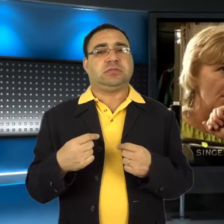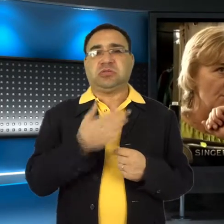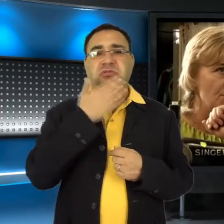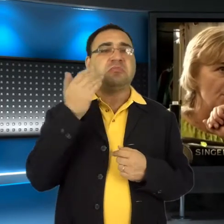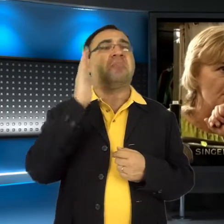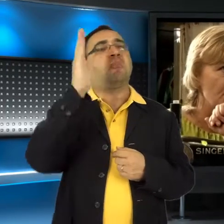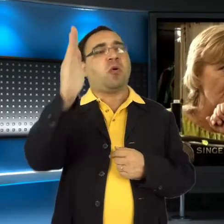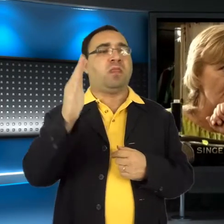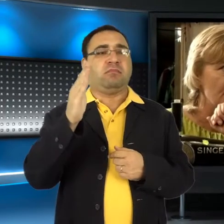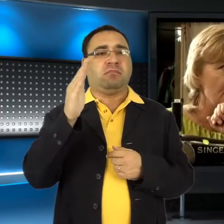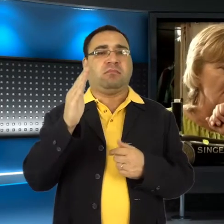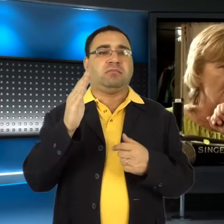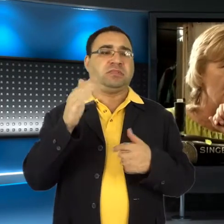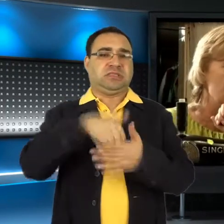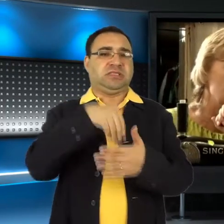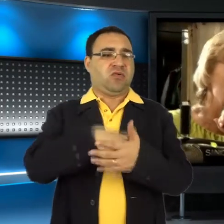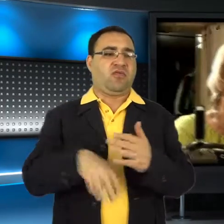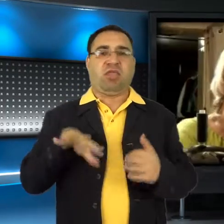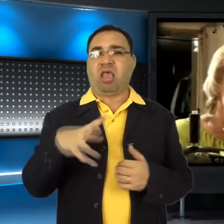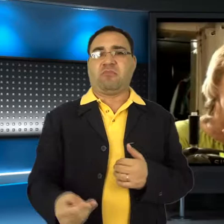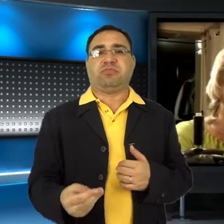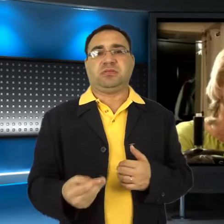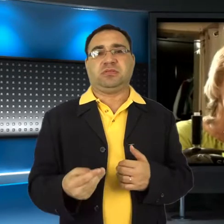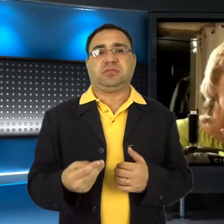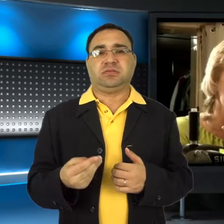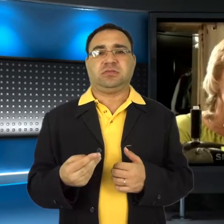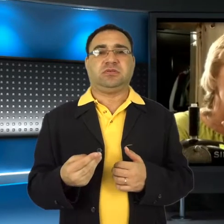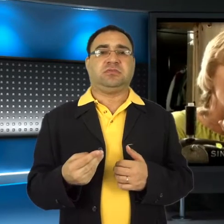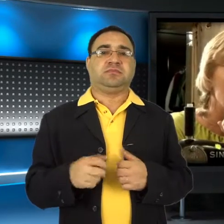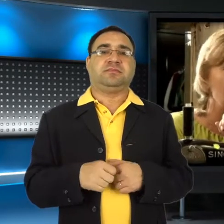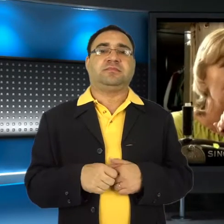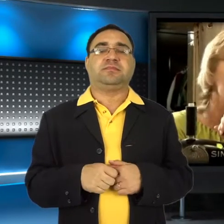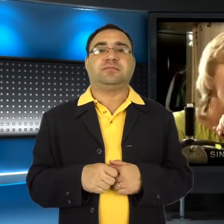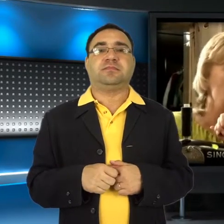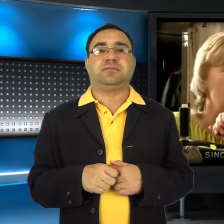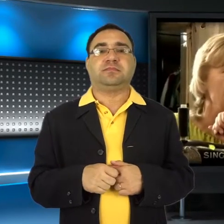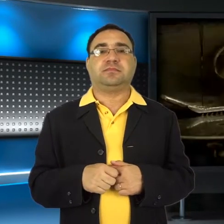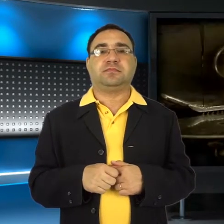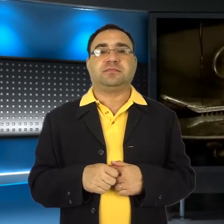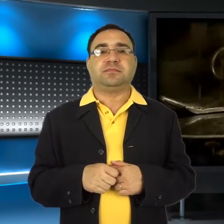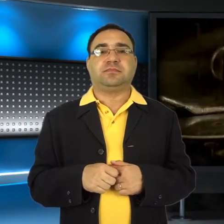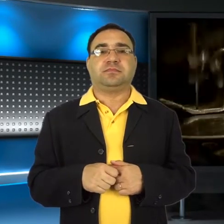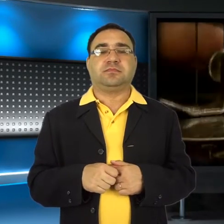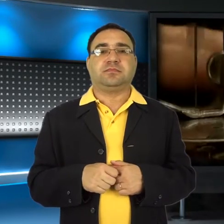tyle normalni ludzie, że nie będą potem jakichś tam sytuacji chorych stwarzać, bo można.